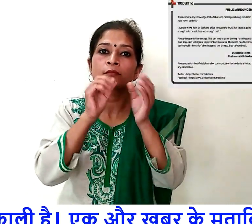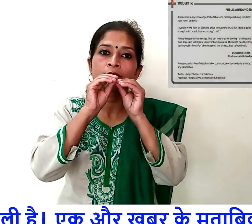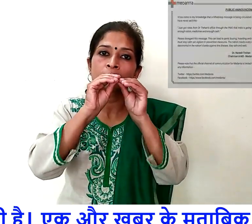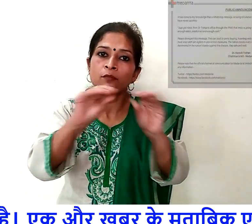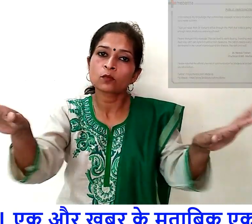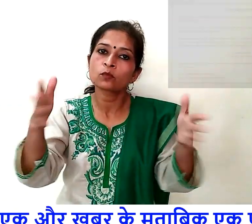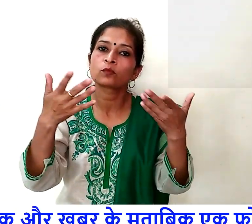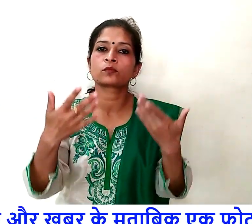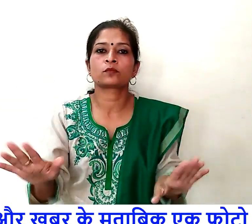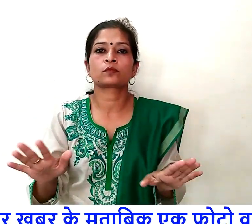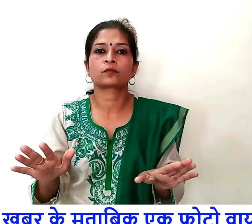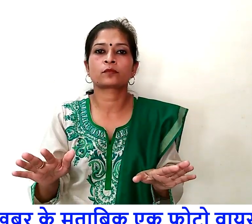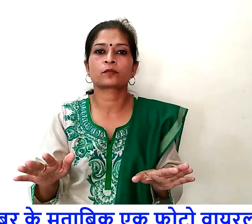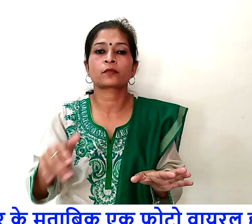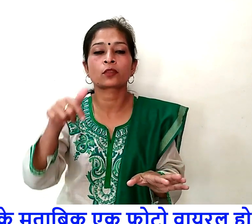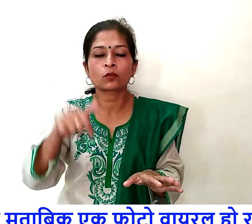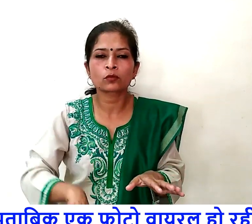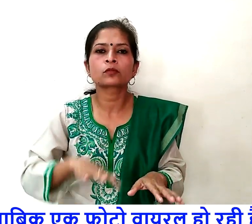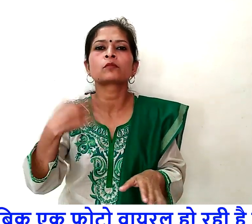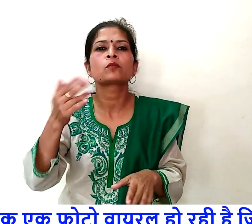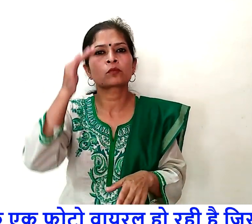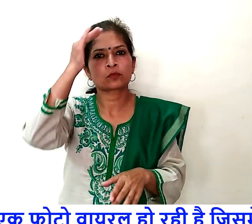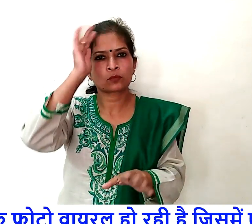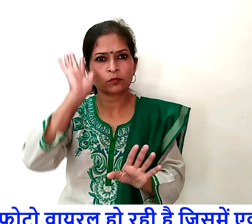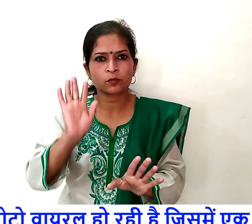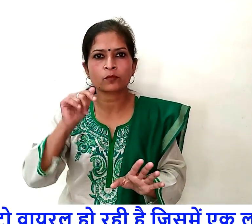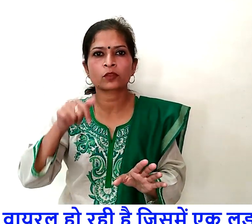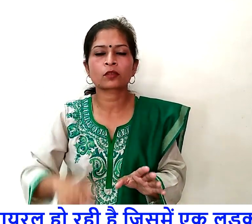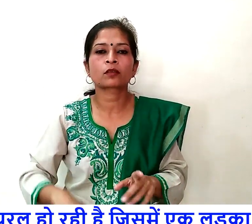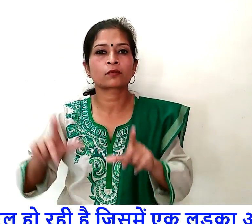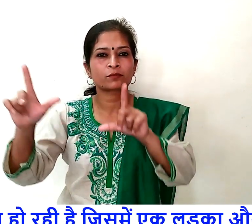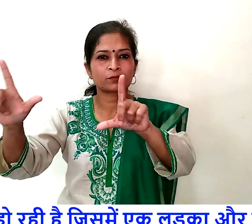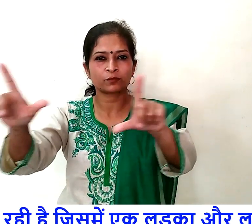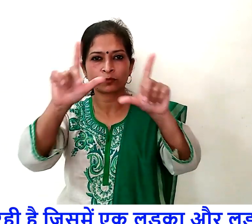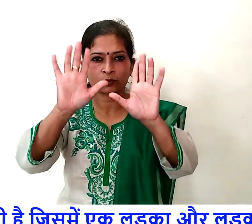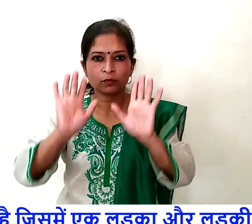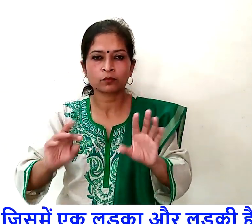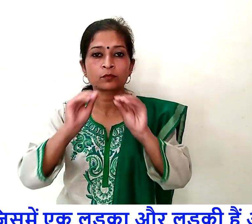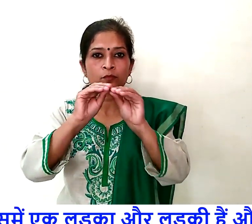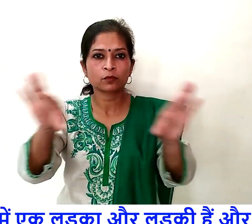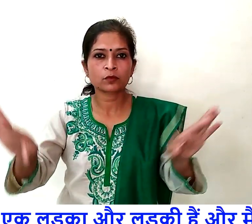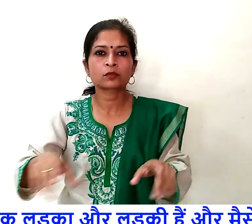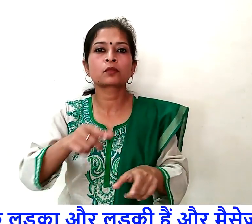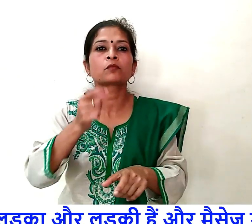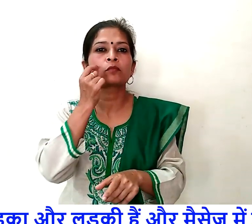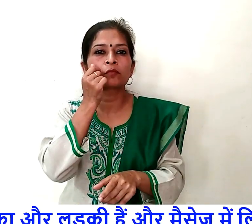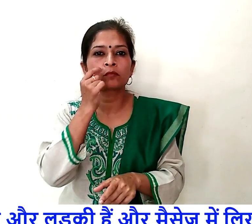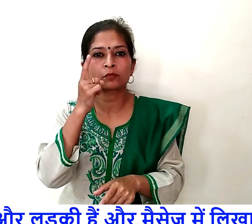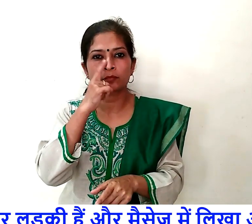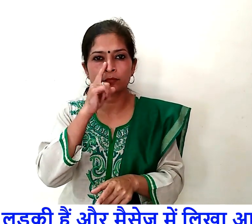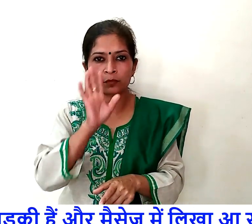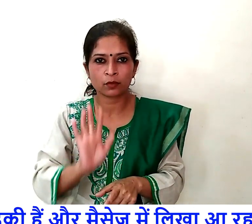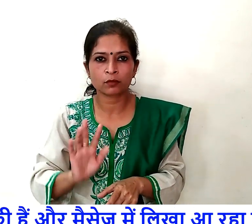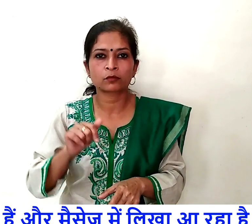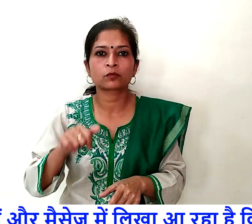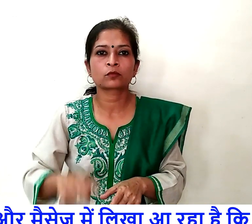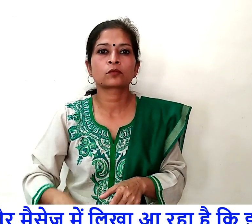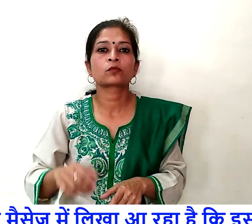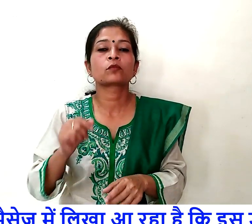निकाली है एक और खबर के मुताबिक एक फोटो वाइरल हो रही है जिसमें एक लड़का और लड़की है और मैसेज में